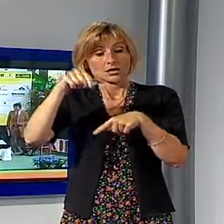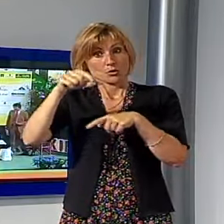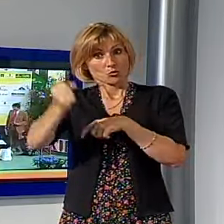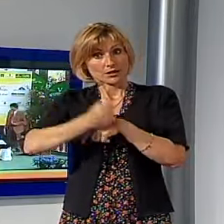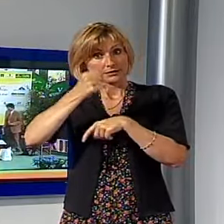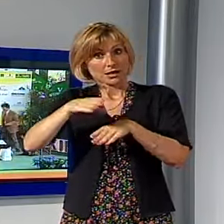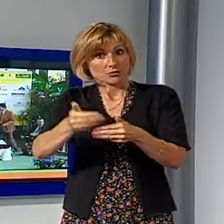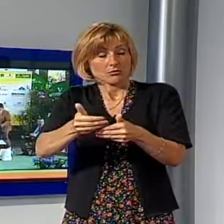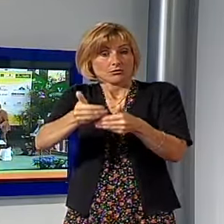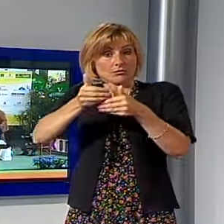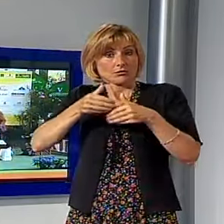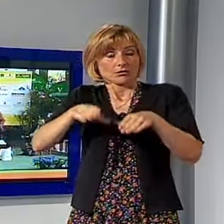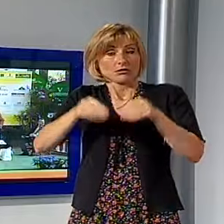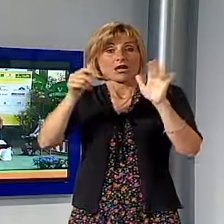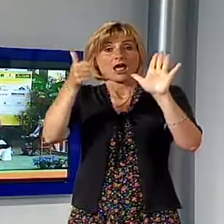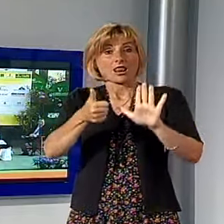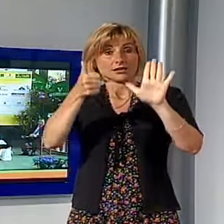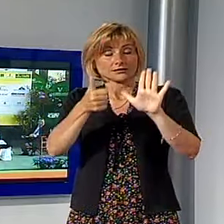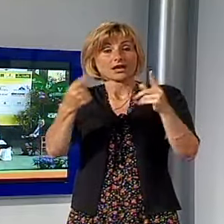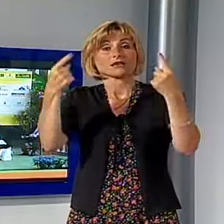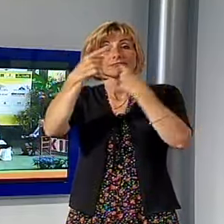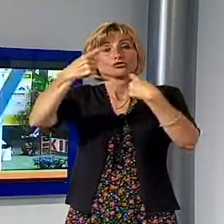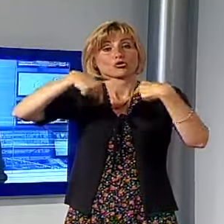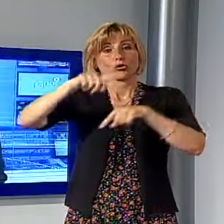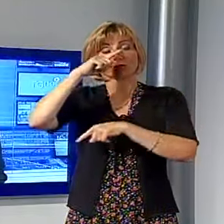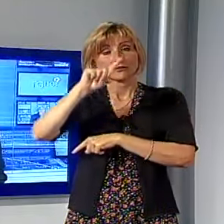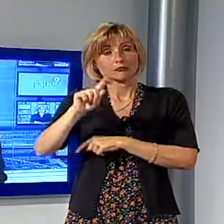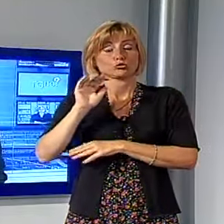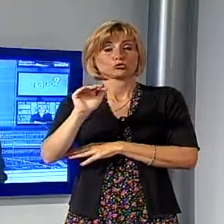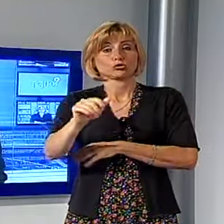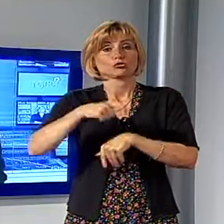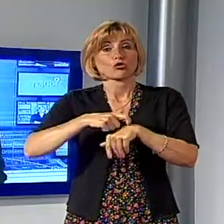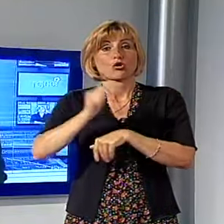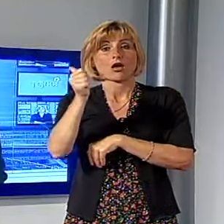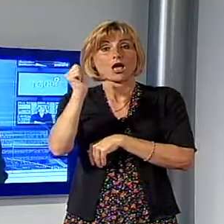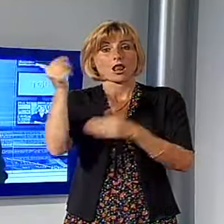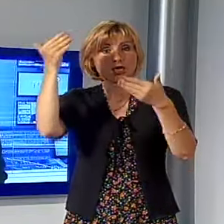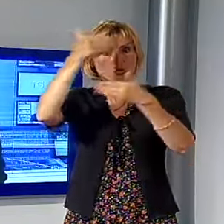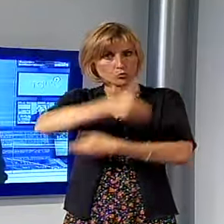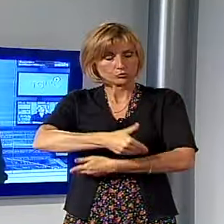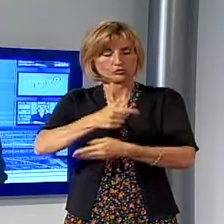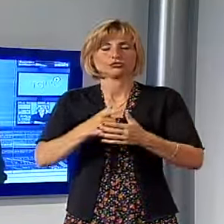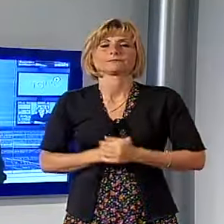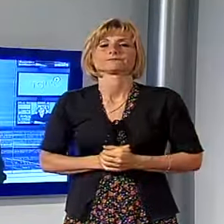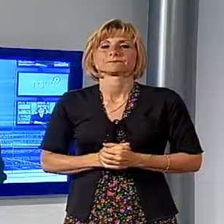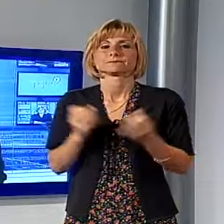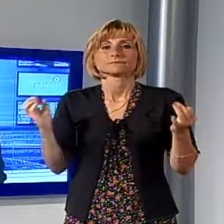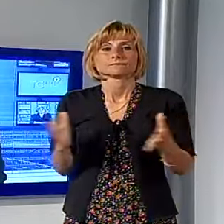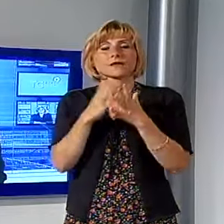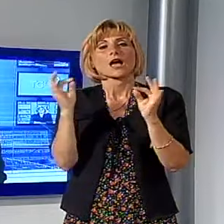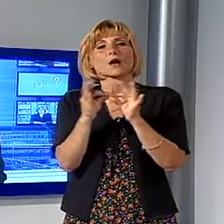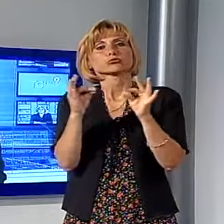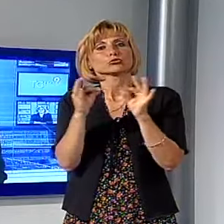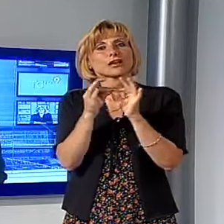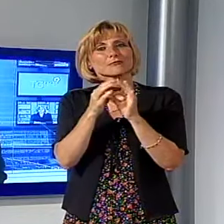Su Noi TV li potrete vedere ogni sera alle 23. E a proposito di appuntamenti sulla nostra emittente,